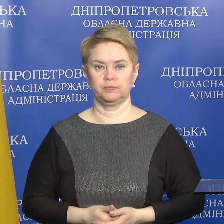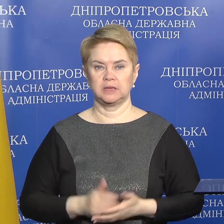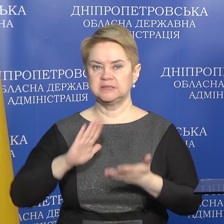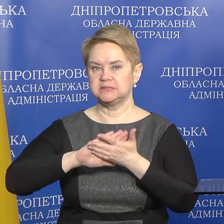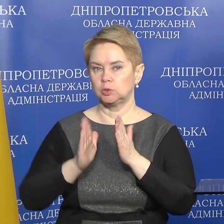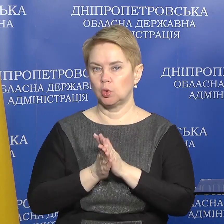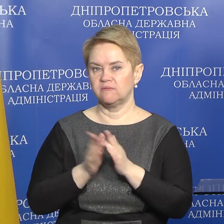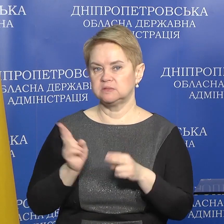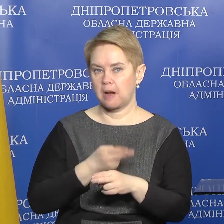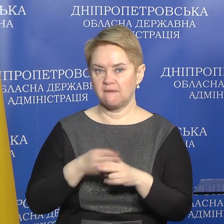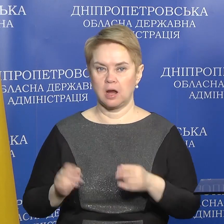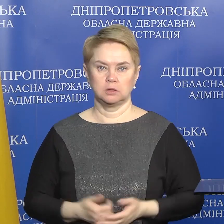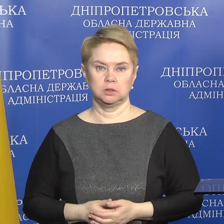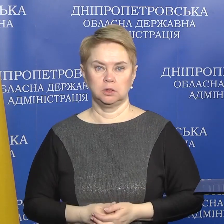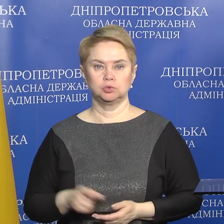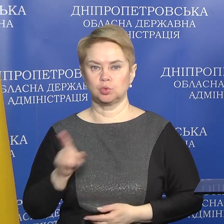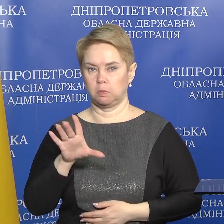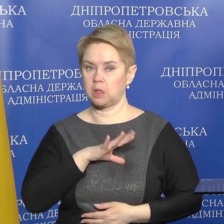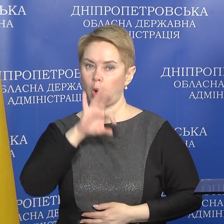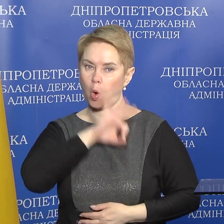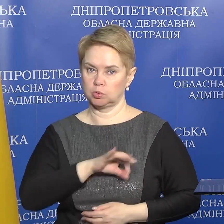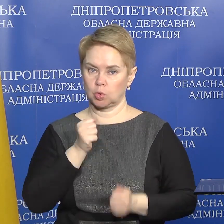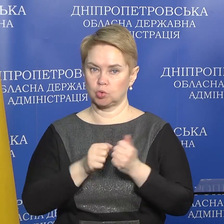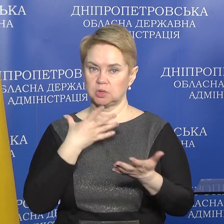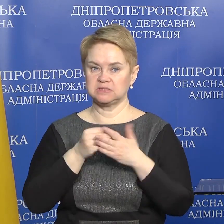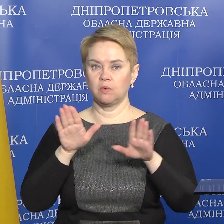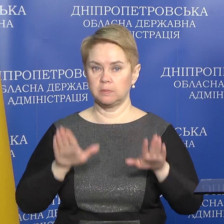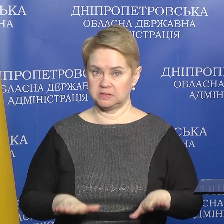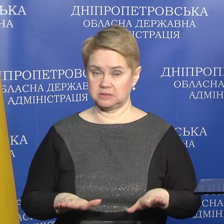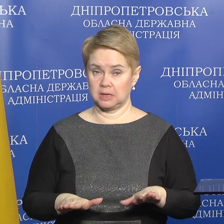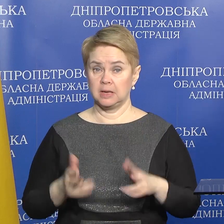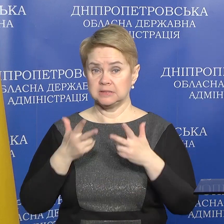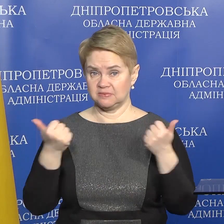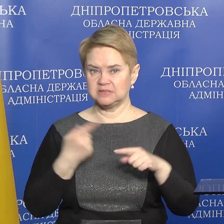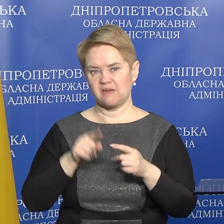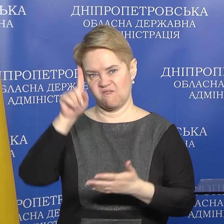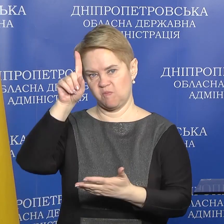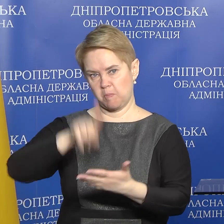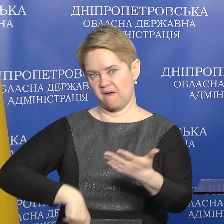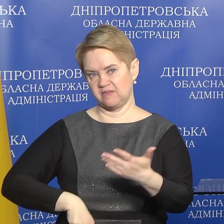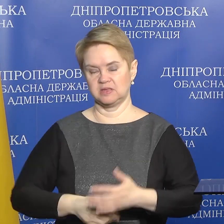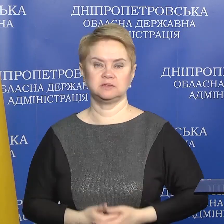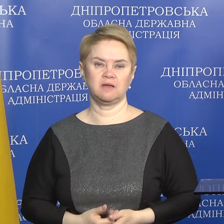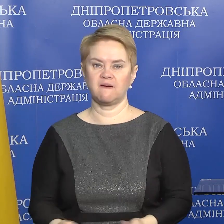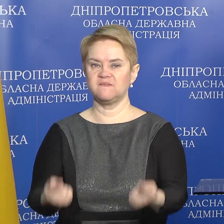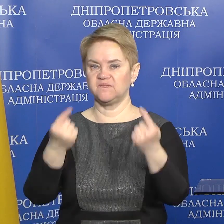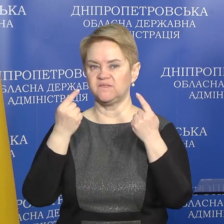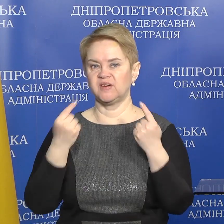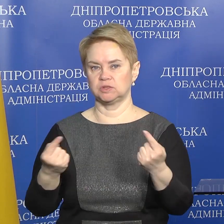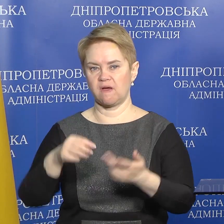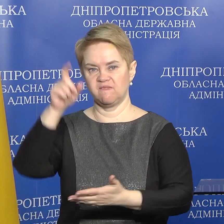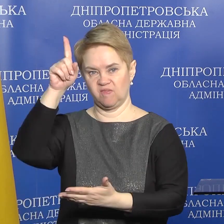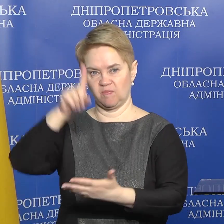ну, ситуацію виправляти, задля того, щоб бути там корисним кожен на своєму місці. І, звісно, це впевненість. Це величезна